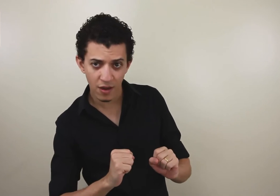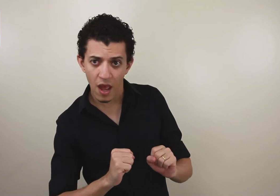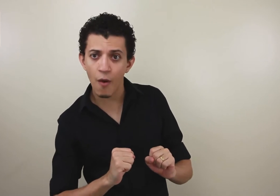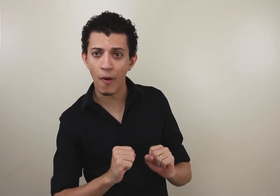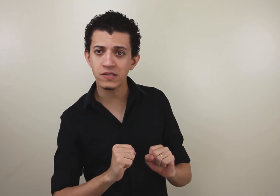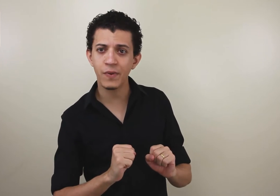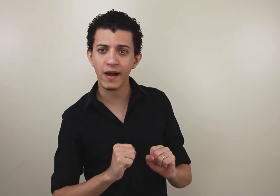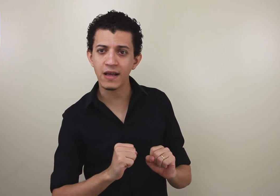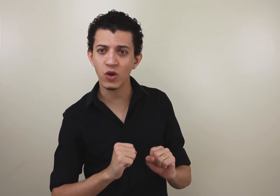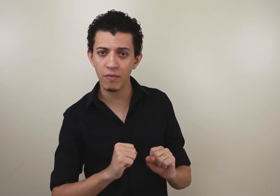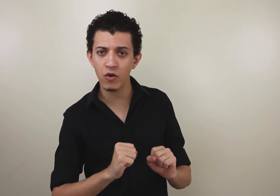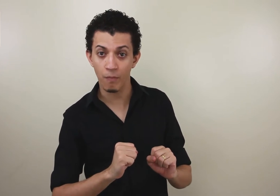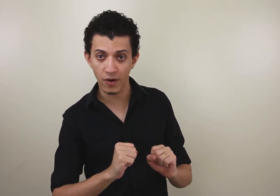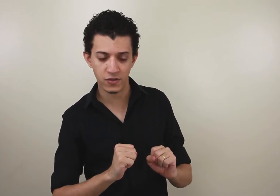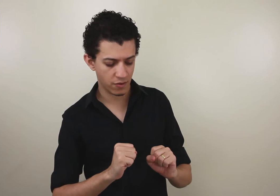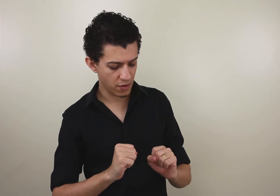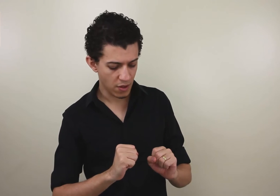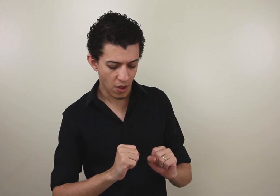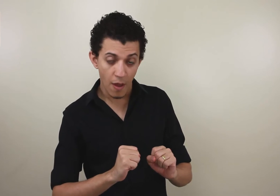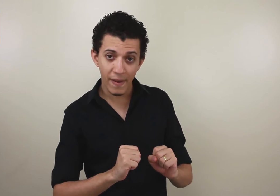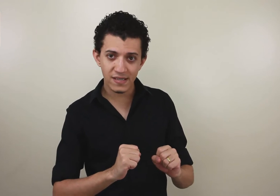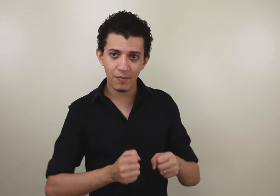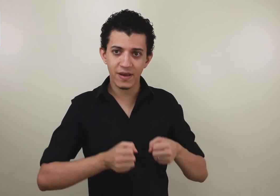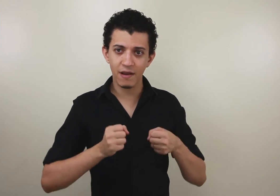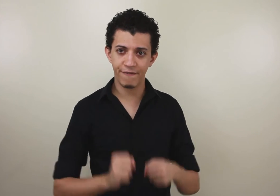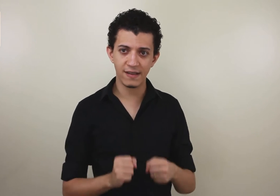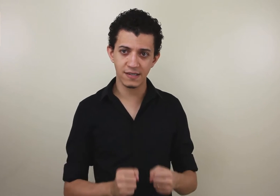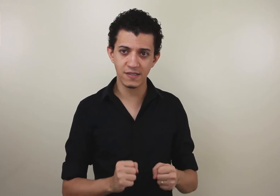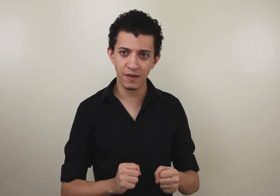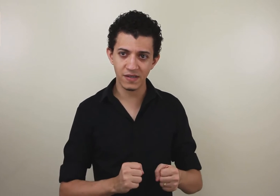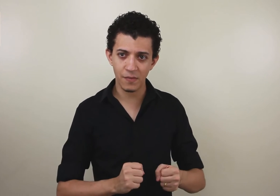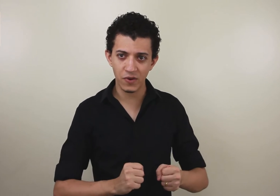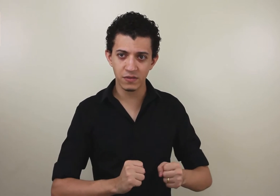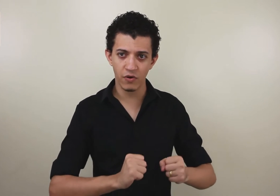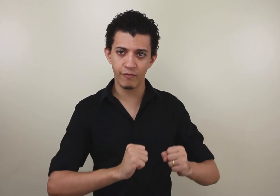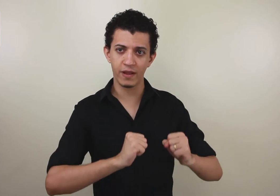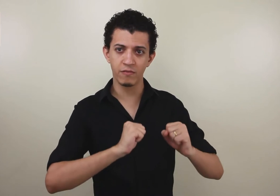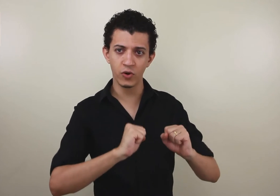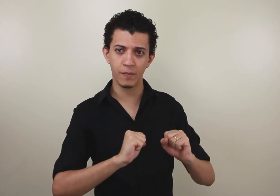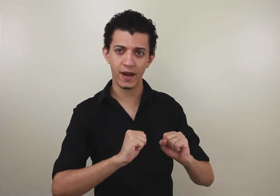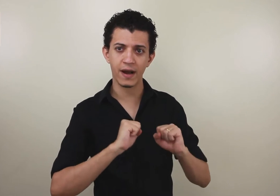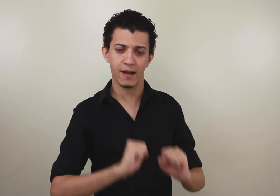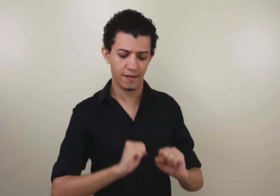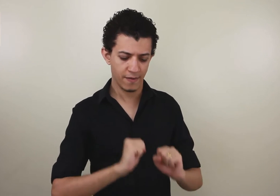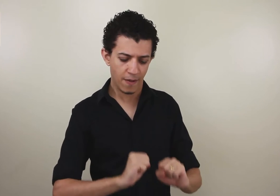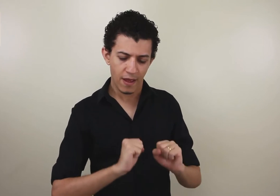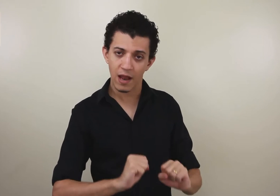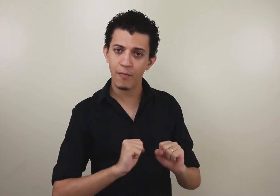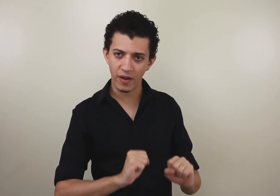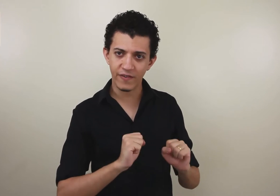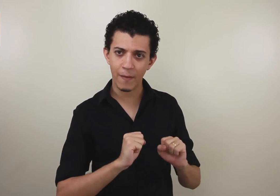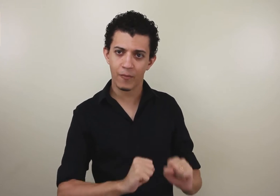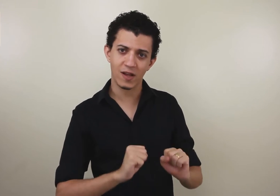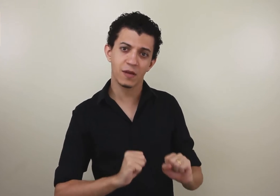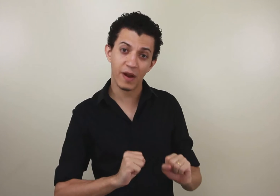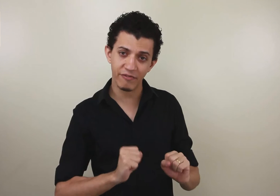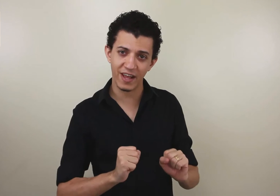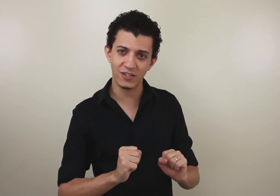Eu posso ir para casa de amigo? Posso? Perceba que ele faz assim, mas depois esse movimento muda para cá. Ele pode ficar quase que para frente.